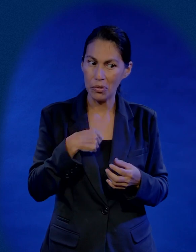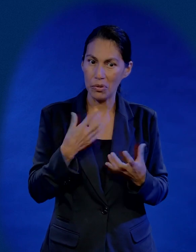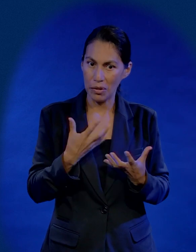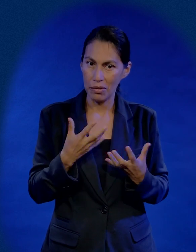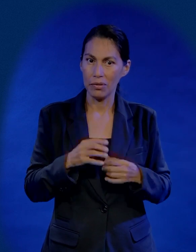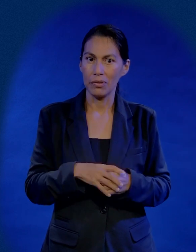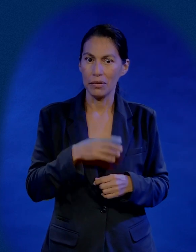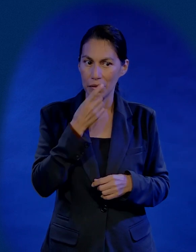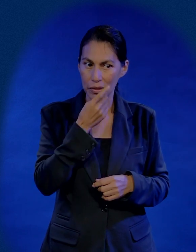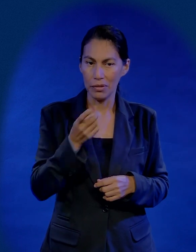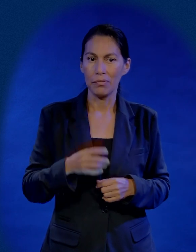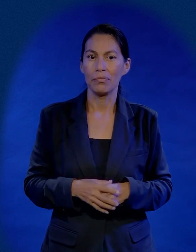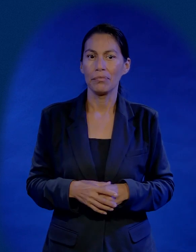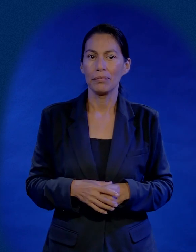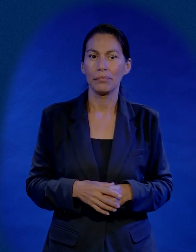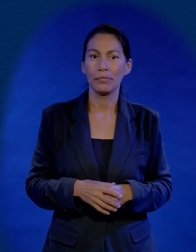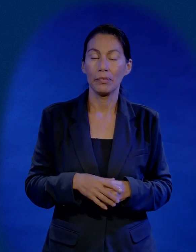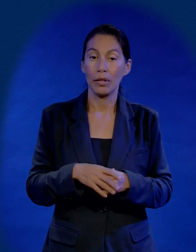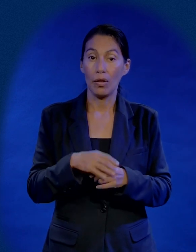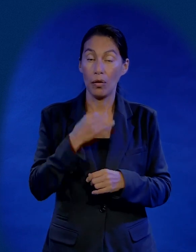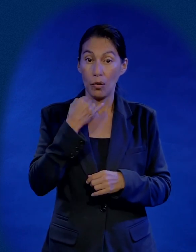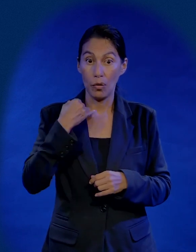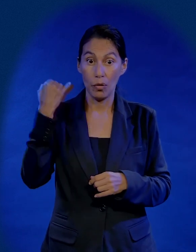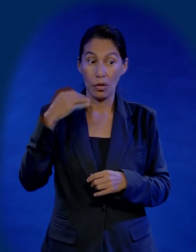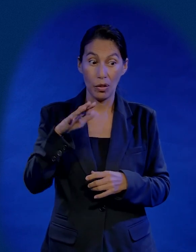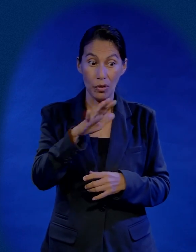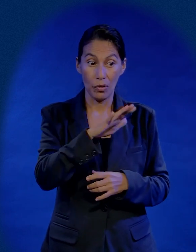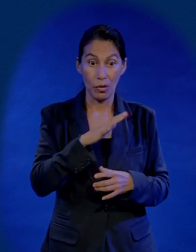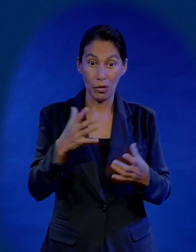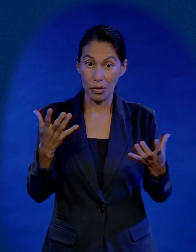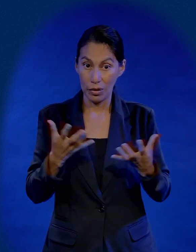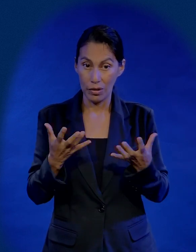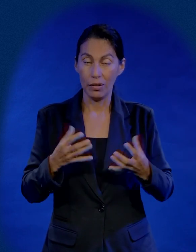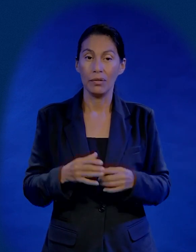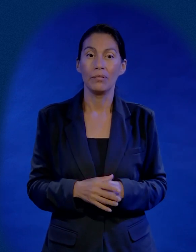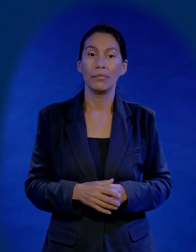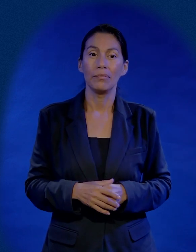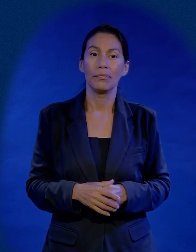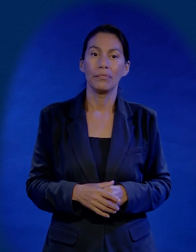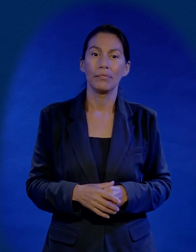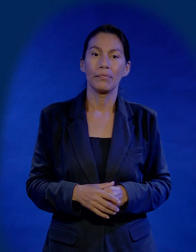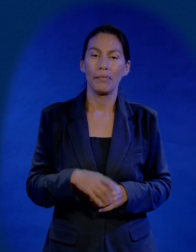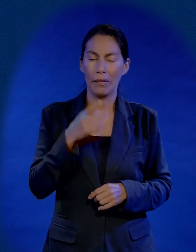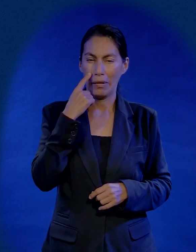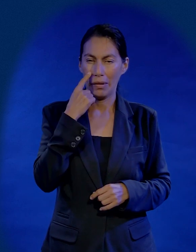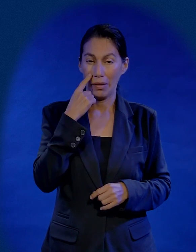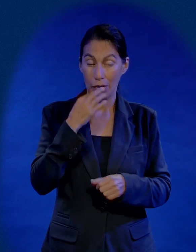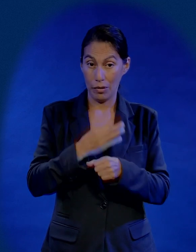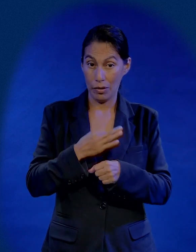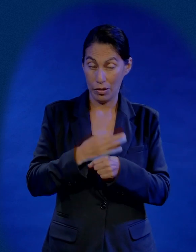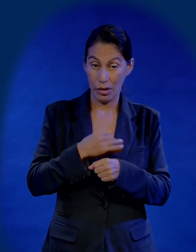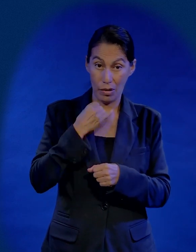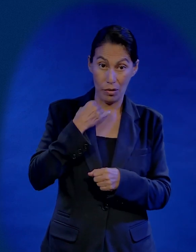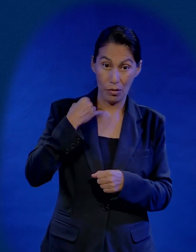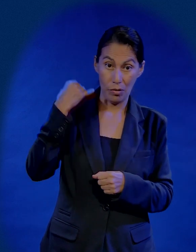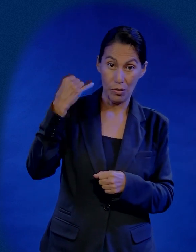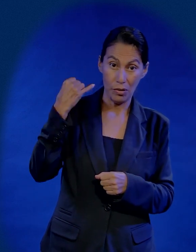digo y lo tendrán. Entonces, Judas empezó a motivar a la gente y armó un mitin de campaña. Déjenme decir una cosa, si Judas viviera hoy